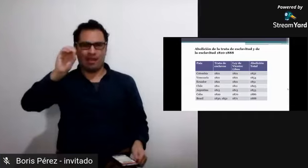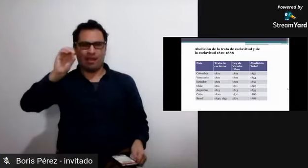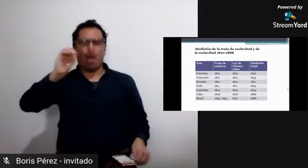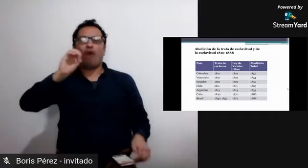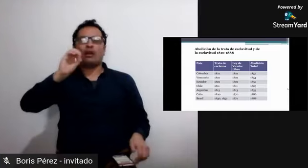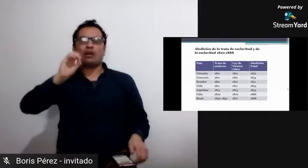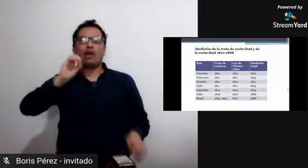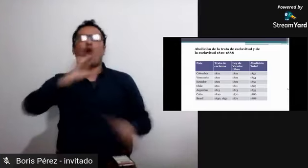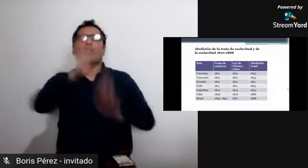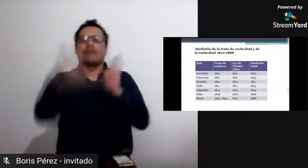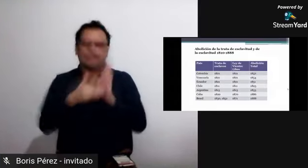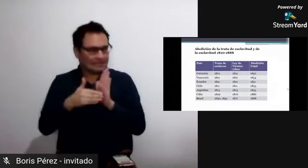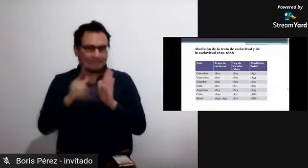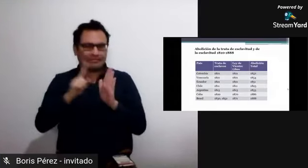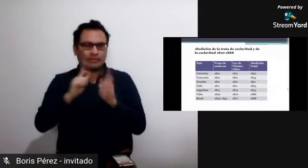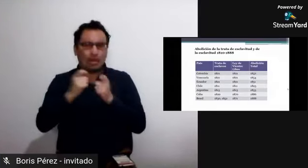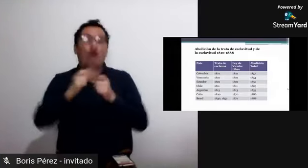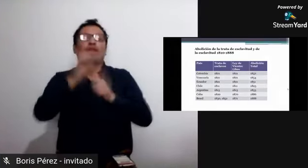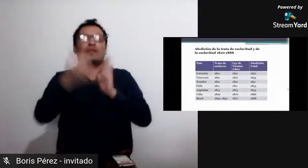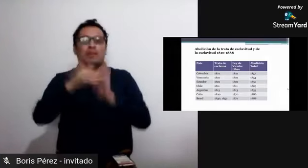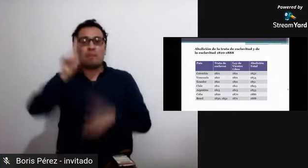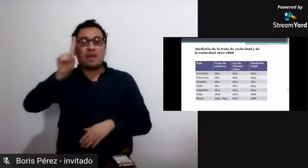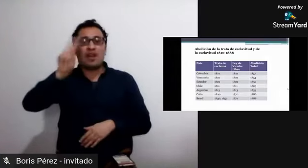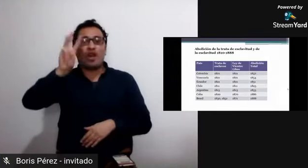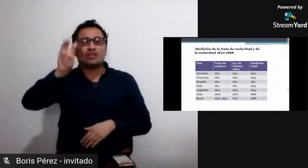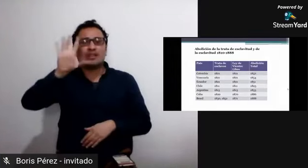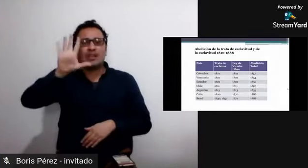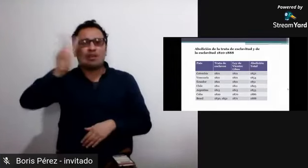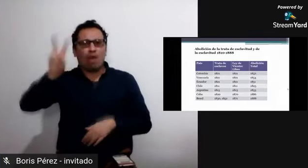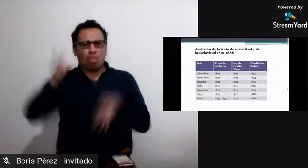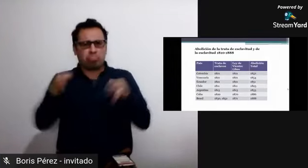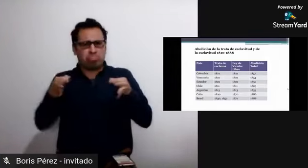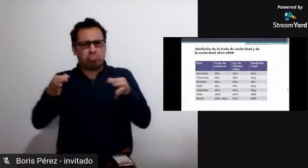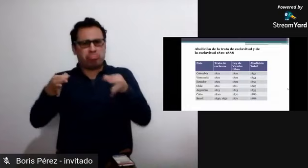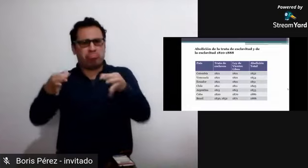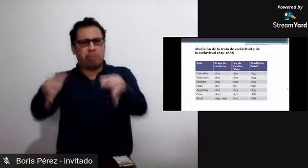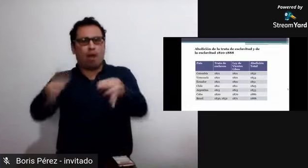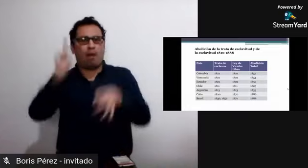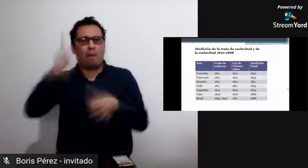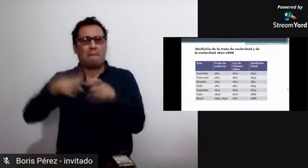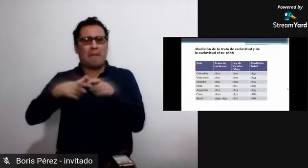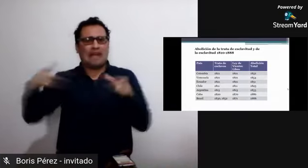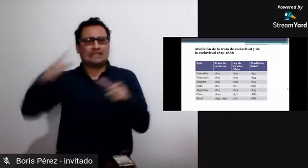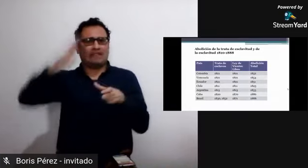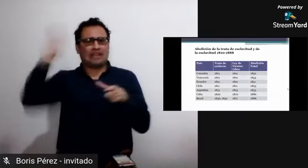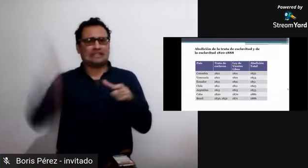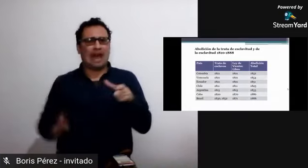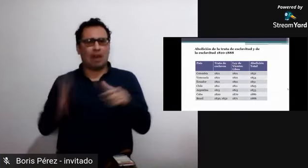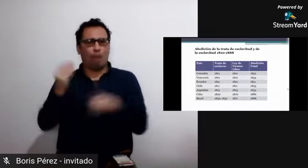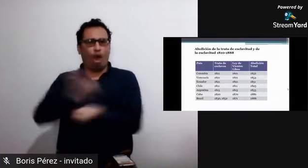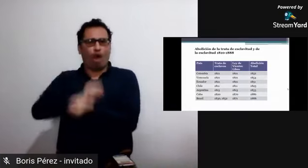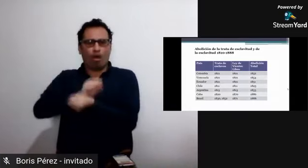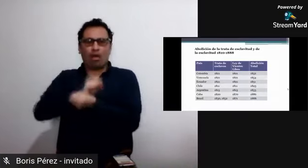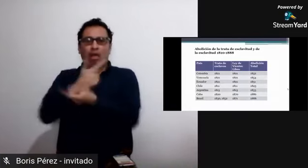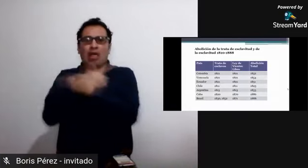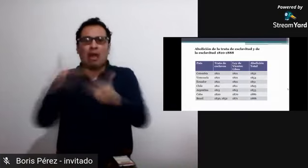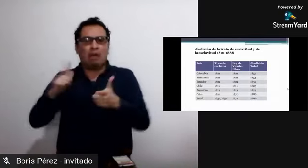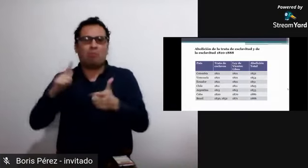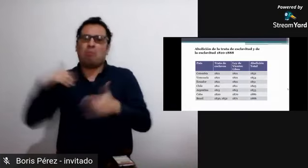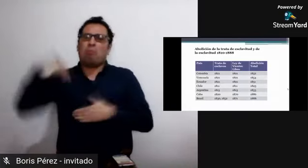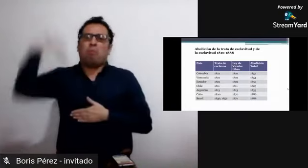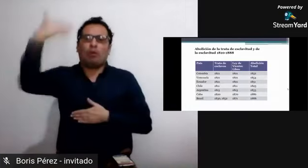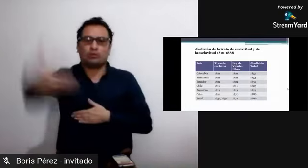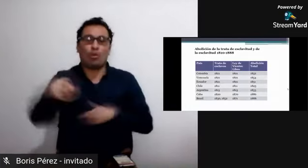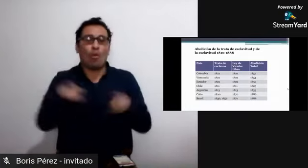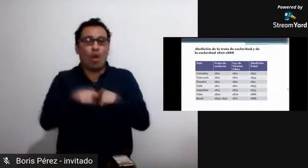son libertados o que ya no están sometidos a la esclavitud porque a partir de esa fecha ya nacen en